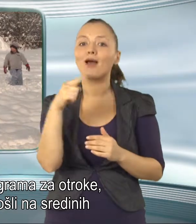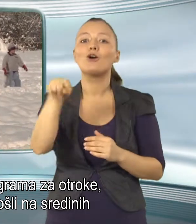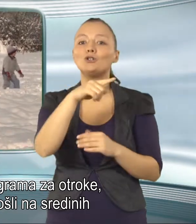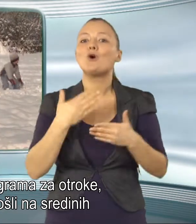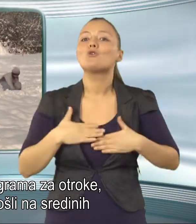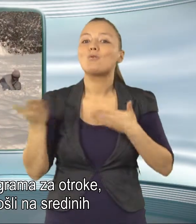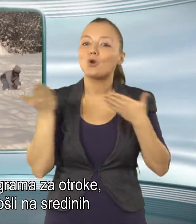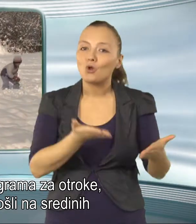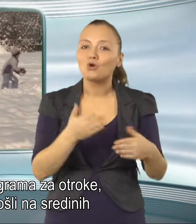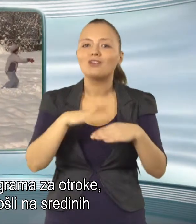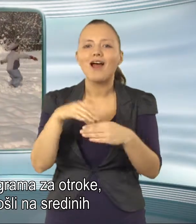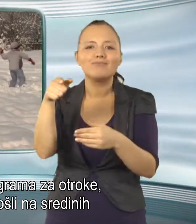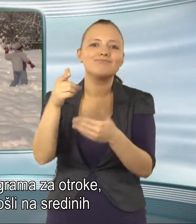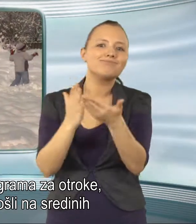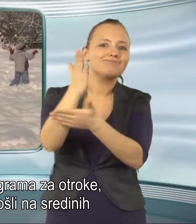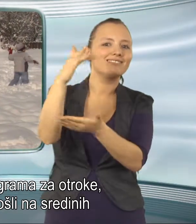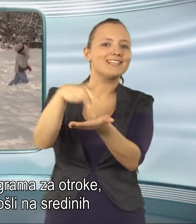na sredinih družavnih srečanjih.